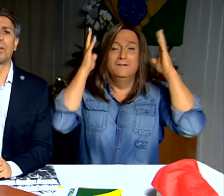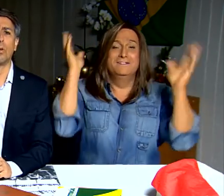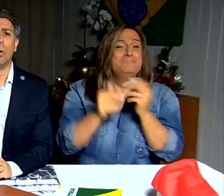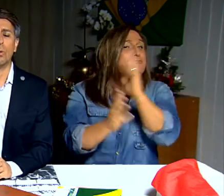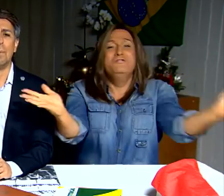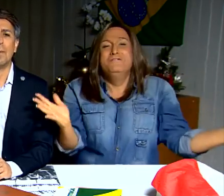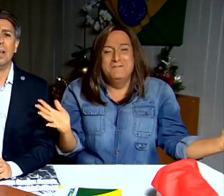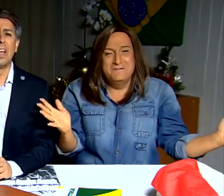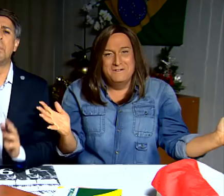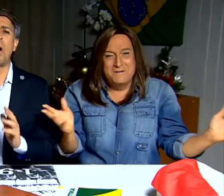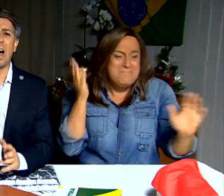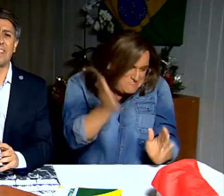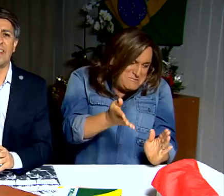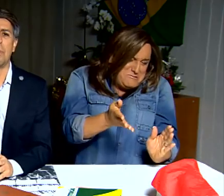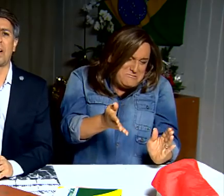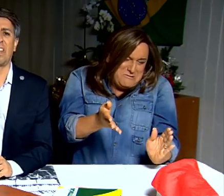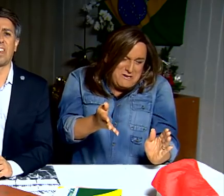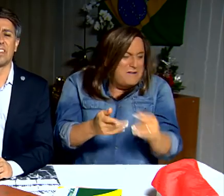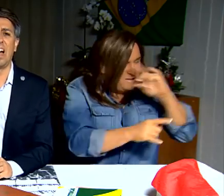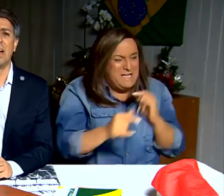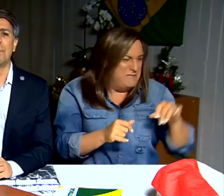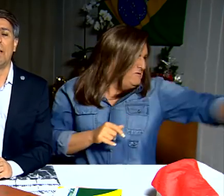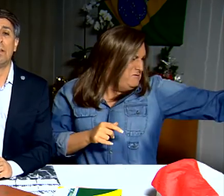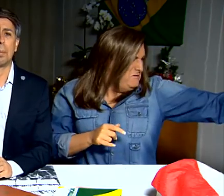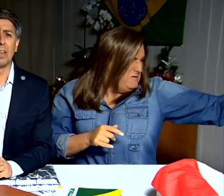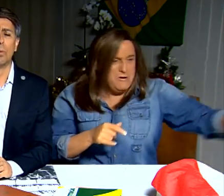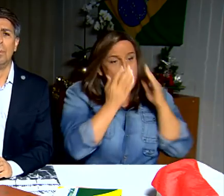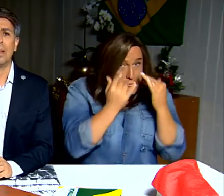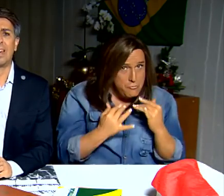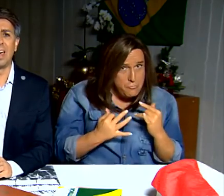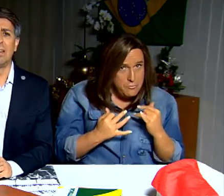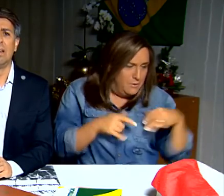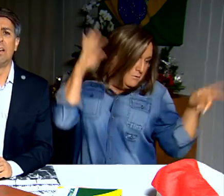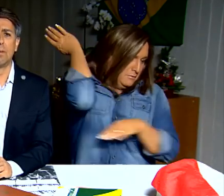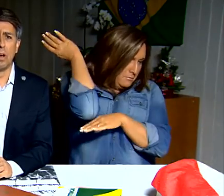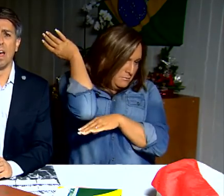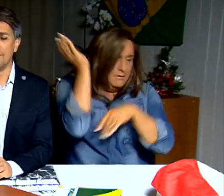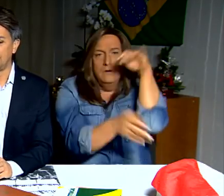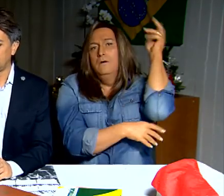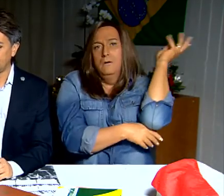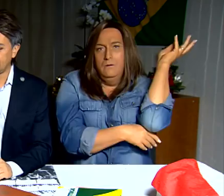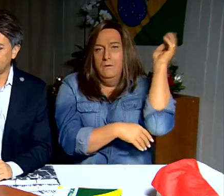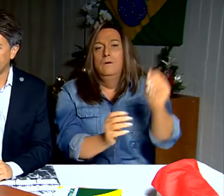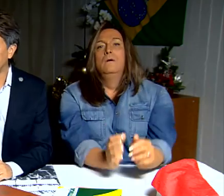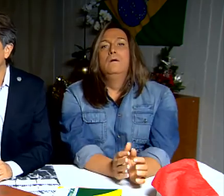e amor pra todo mundo. Dando porrada na boca da esquerdalha de preto, gay e de mulher.